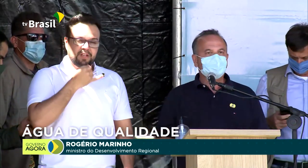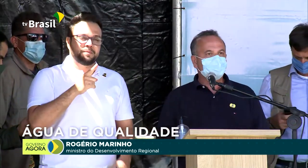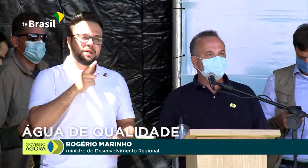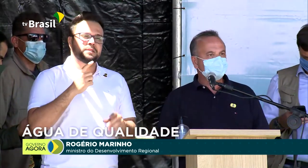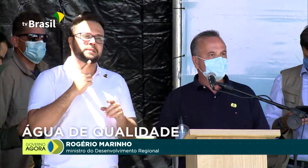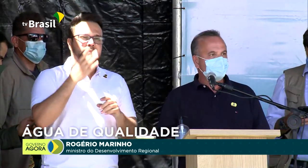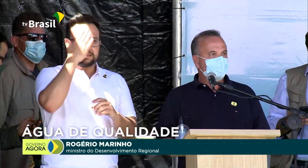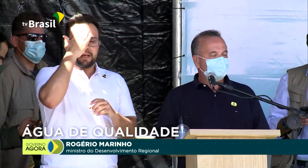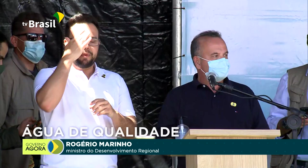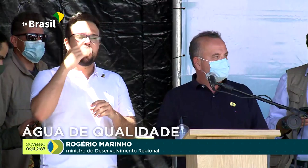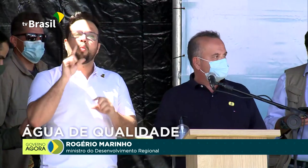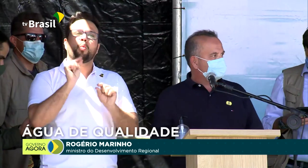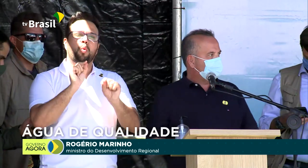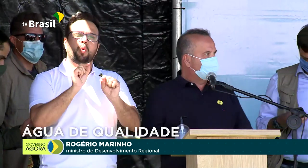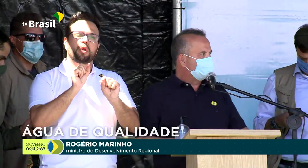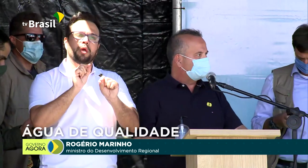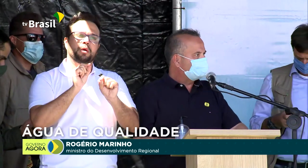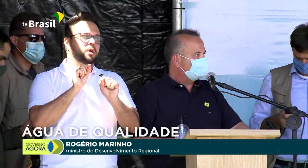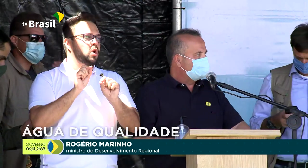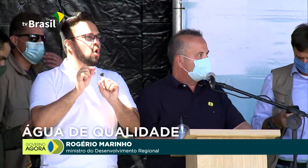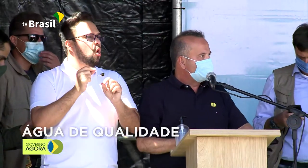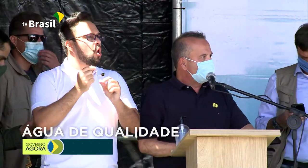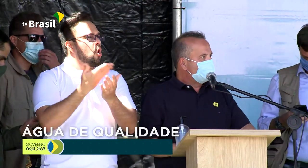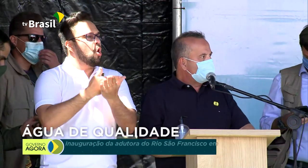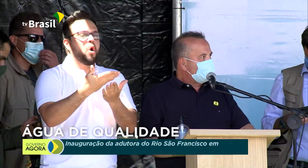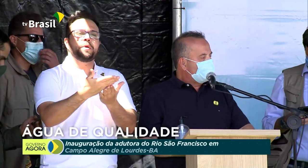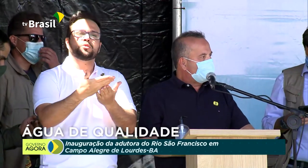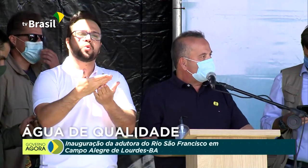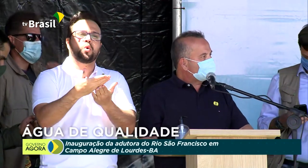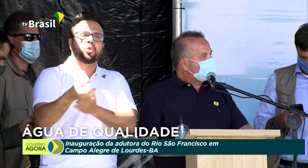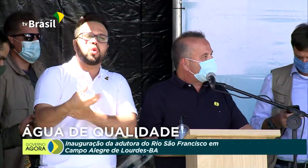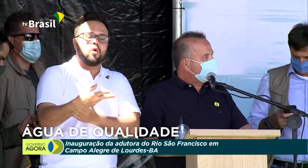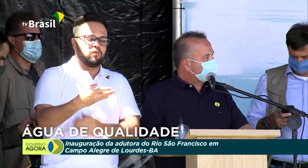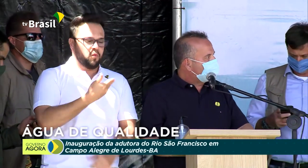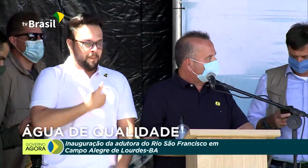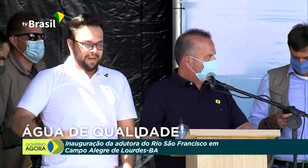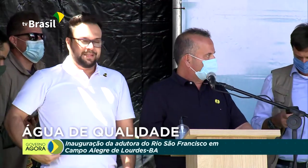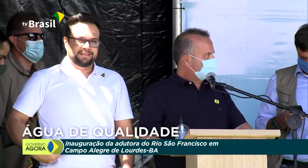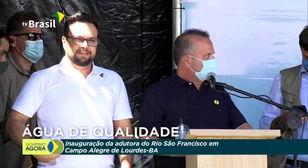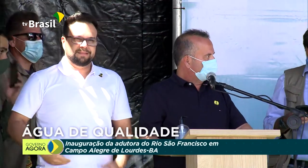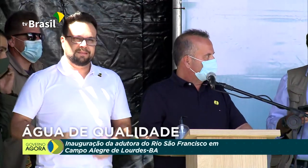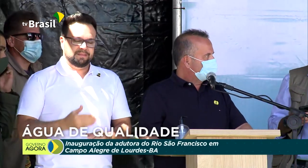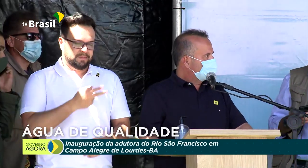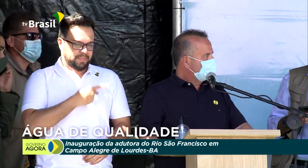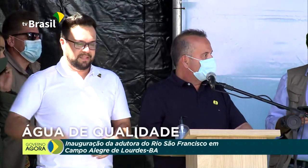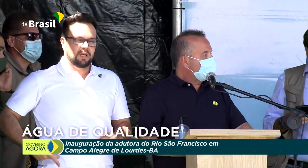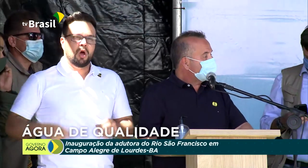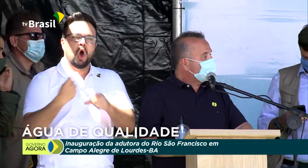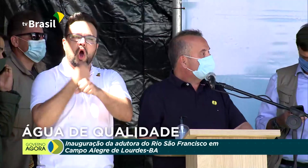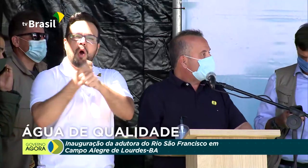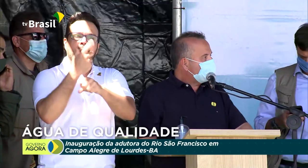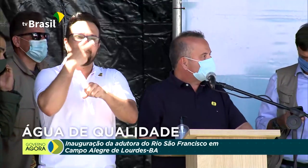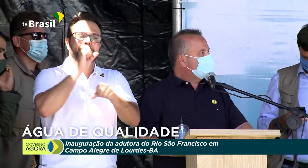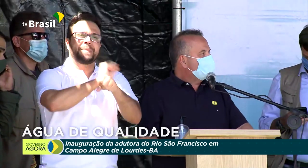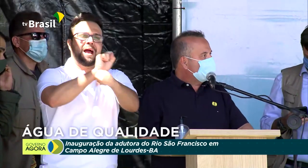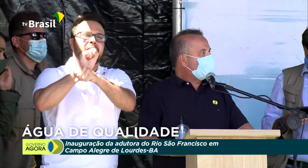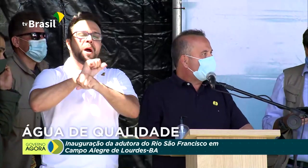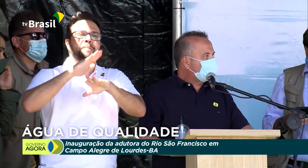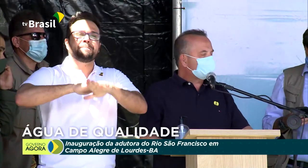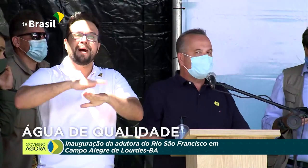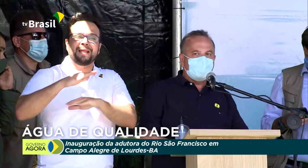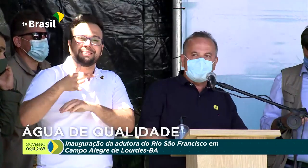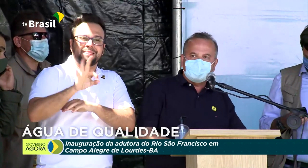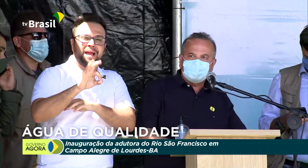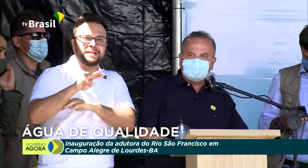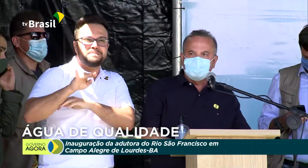quando chegamos à presidência da República. Obras paralisadas, mais de 10 mil